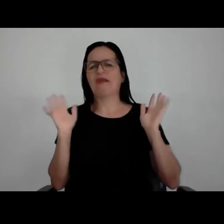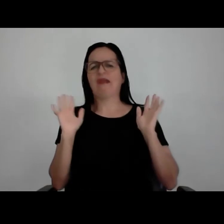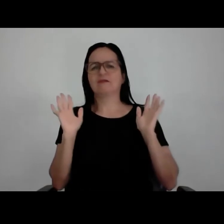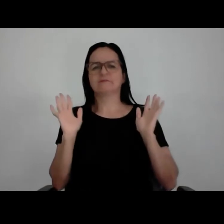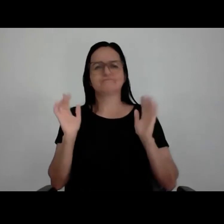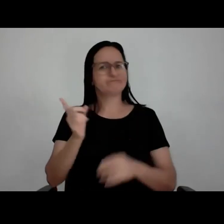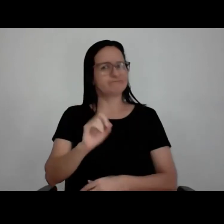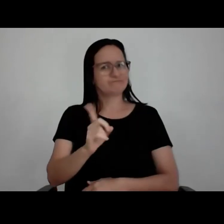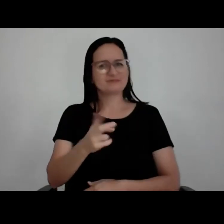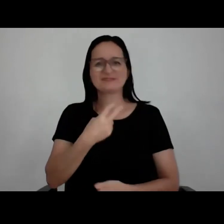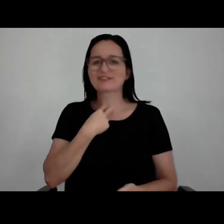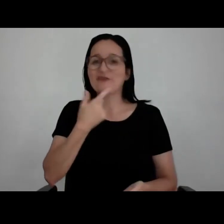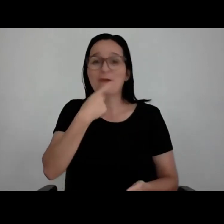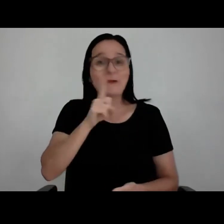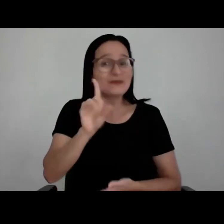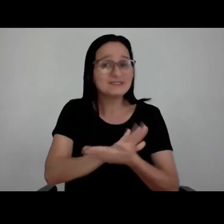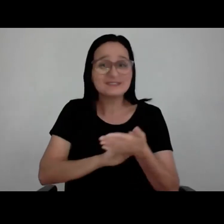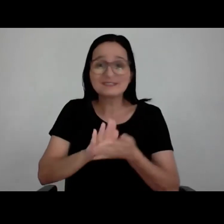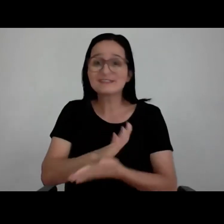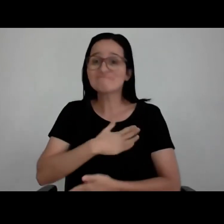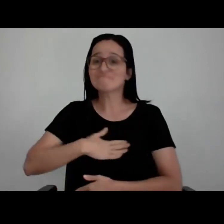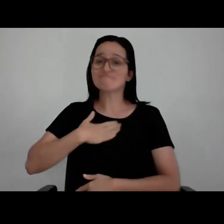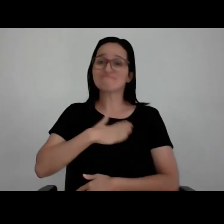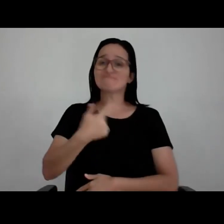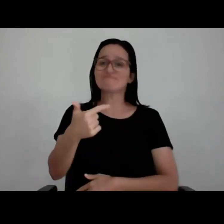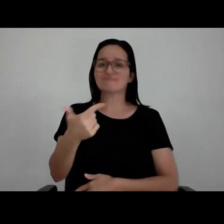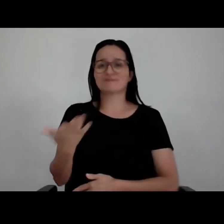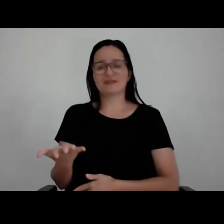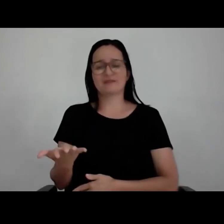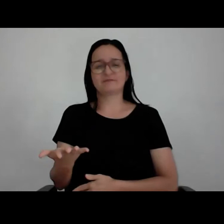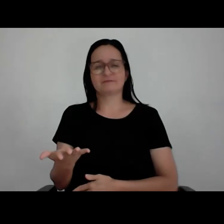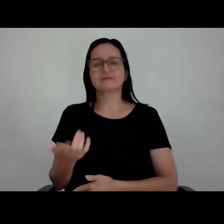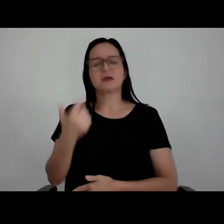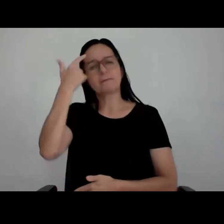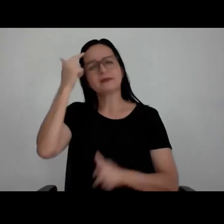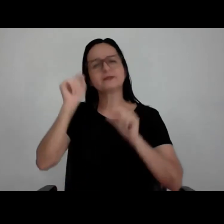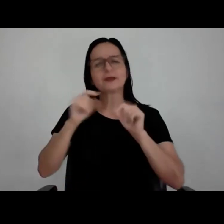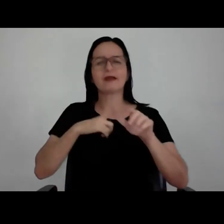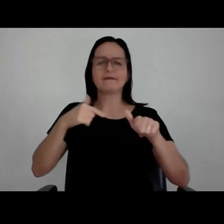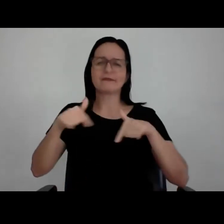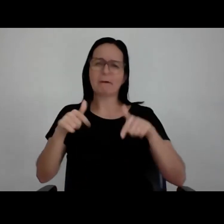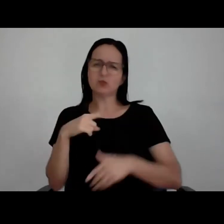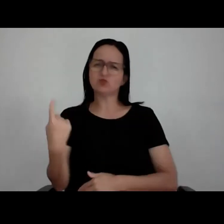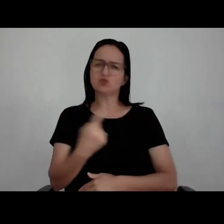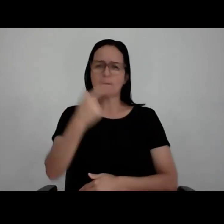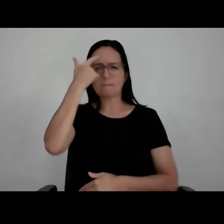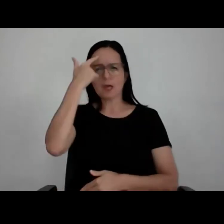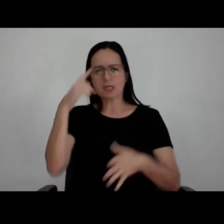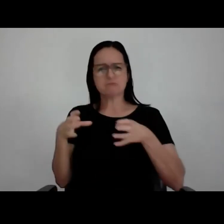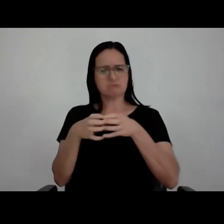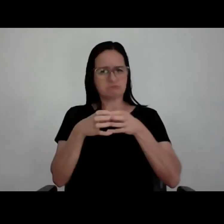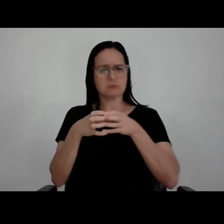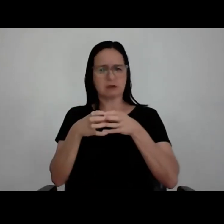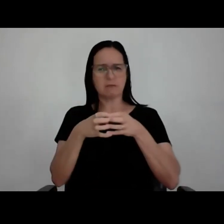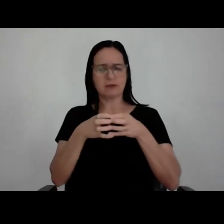nem realização, muito menos satisfação. A gente sempre achou que o trabalho, pelo menos aqui dentro, com a nossa equipe, com o nosso time,